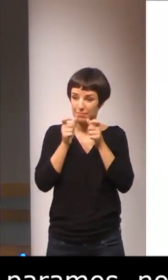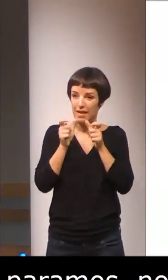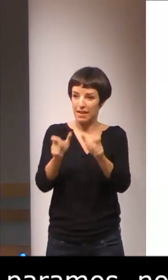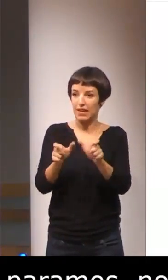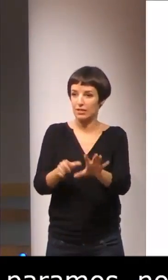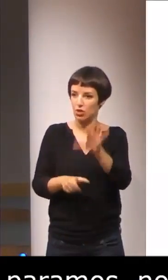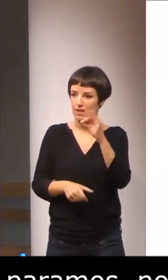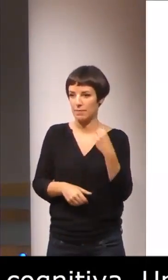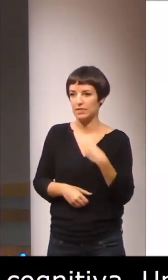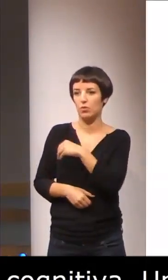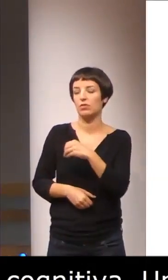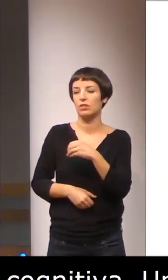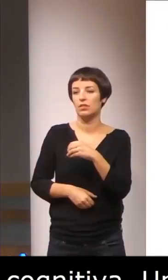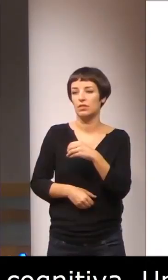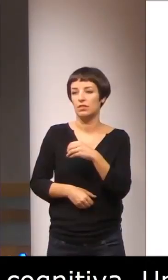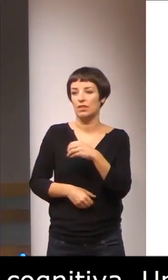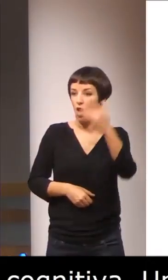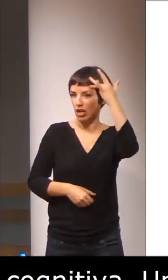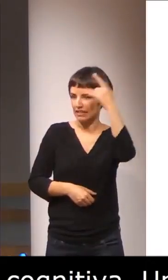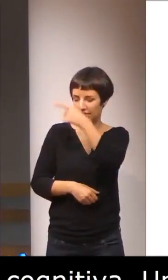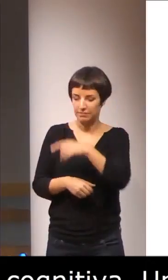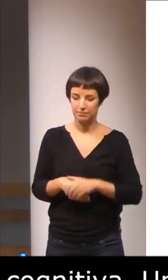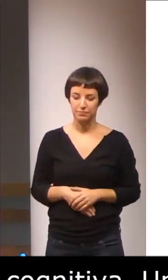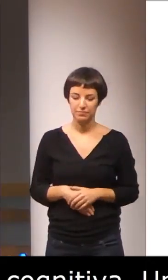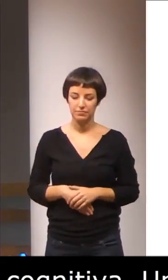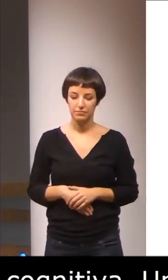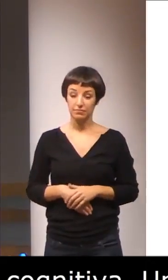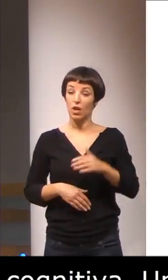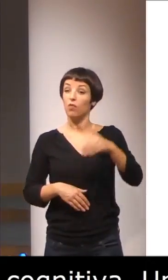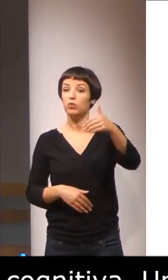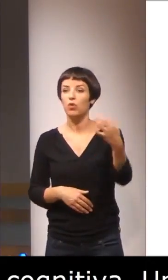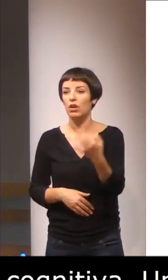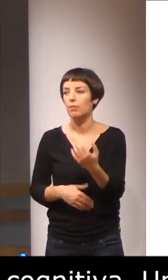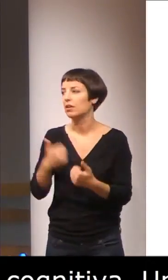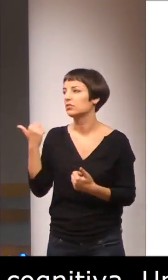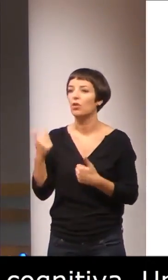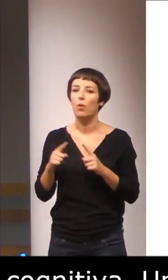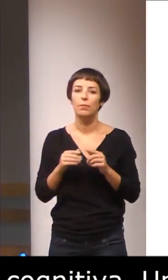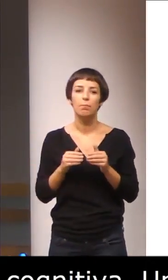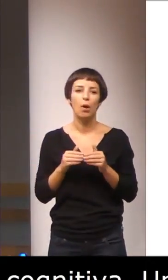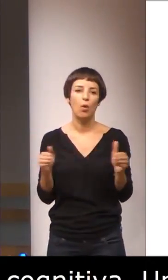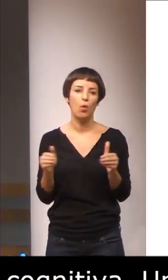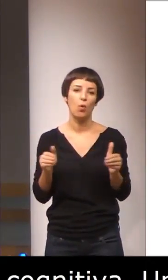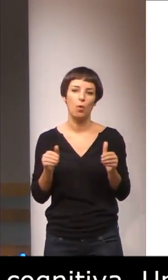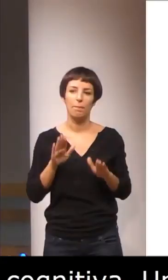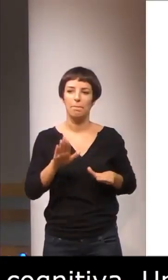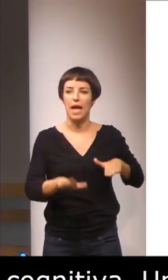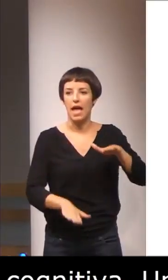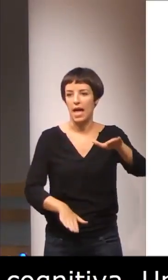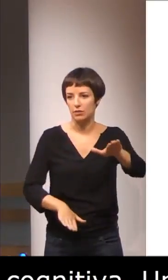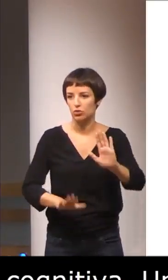escogido. Próximas actuaciones, evidentemente es simplemente un primer paso y es necesario